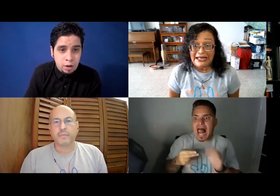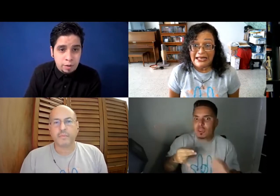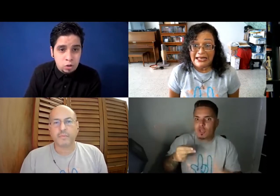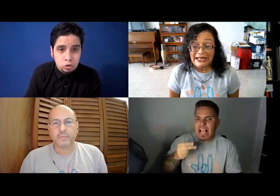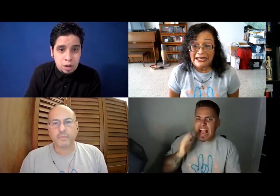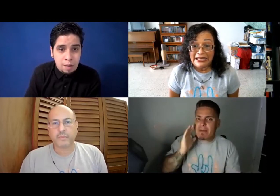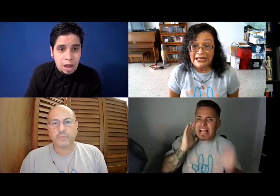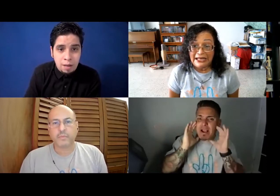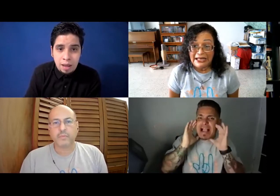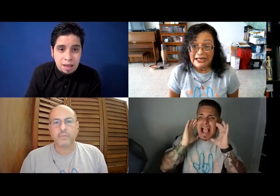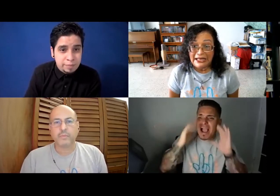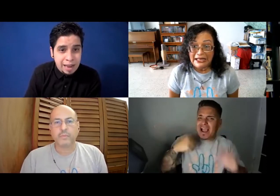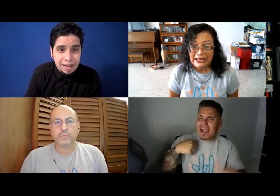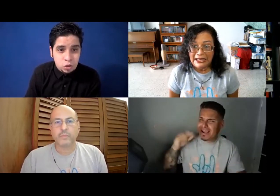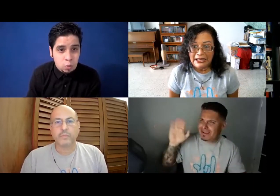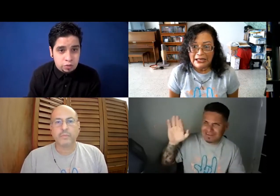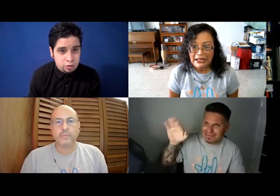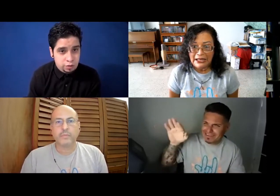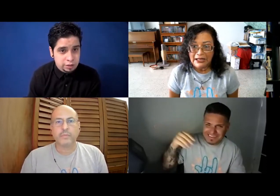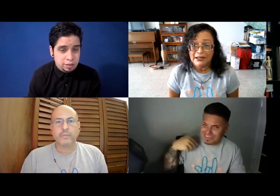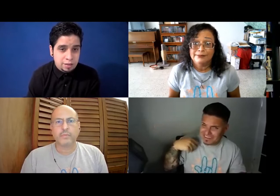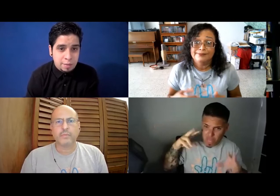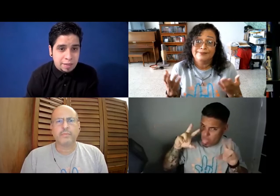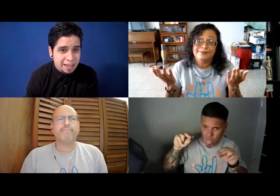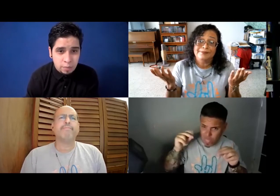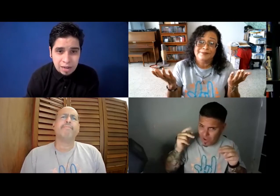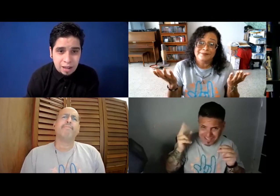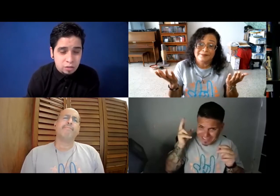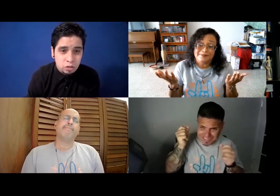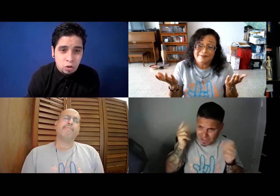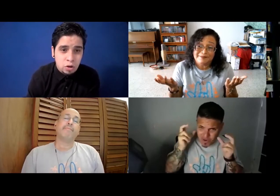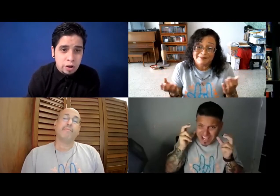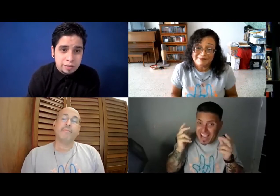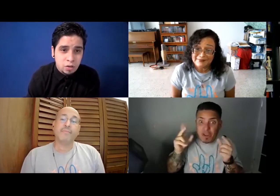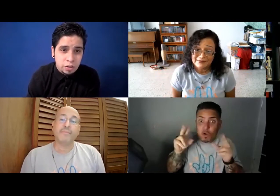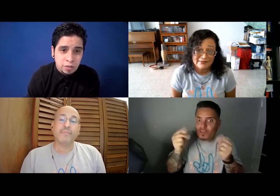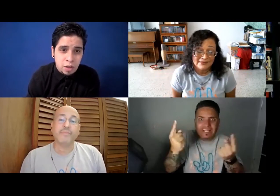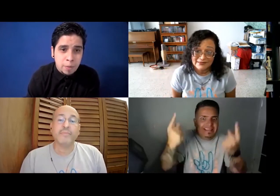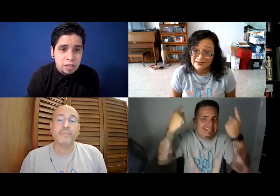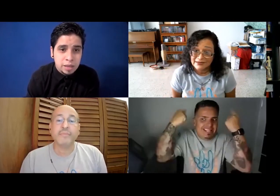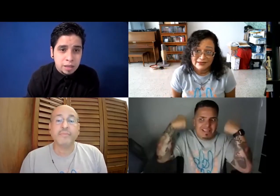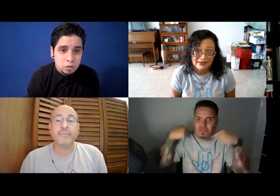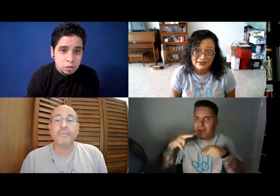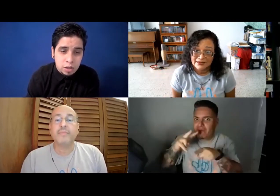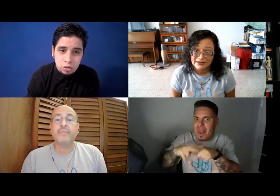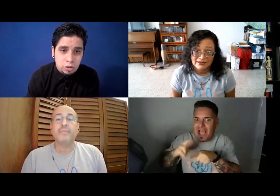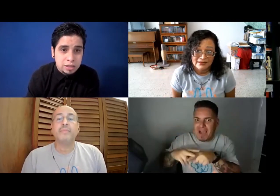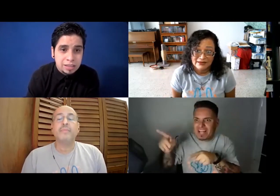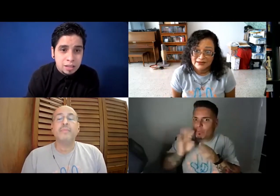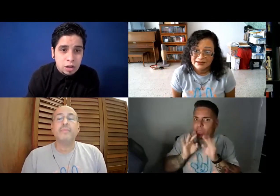ejemplo, el doctor hablaba, bien alto, como si yo fuera a entender de esa manera, y yo, mira, no, ese no es el procedimiento. Yo no entiendo